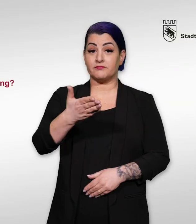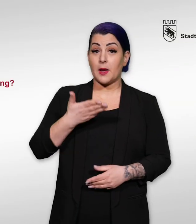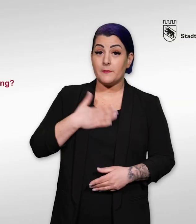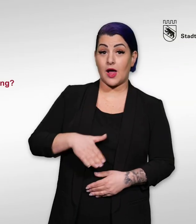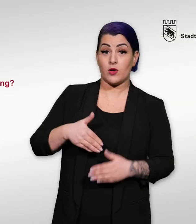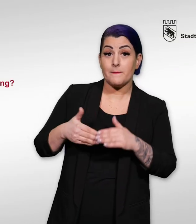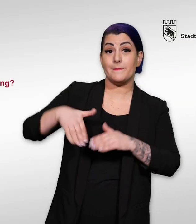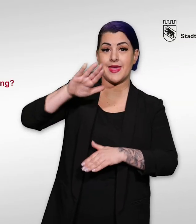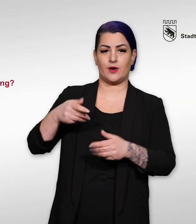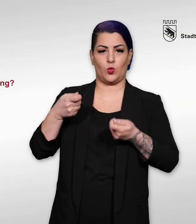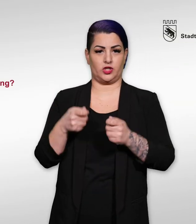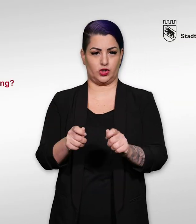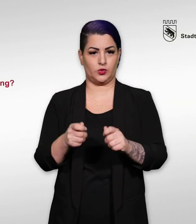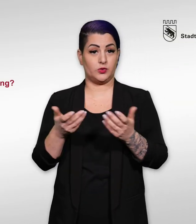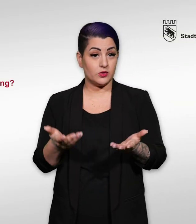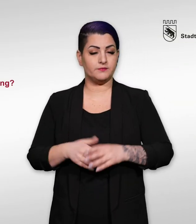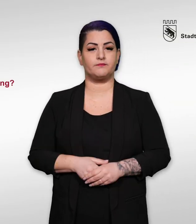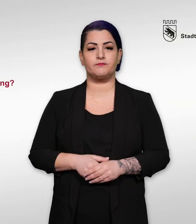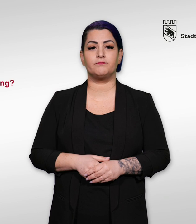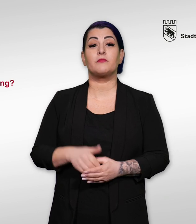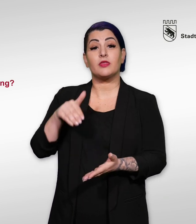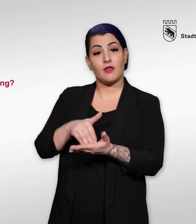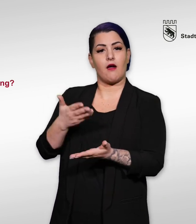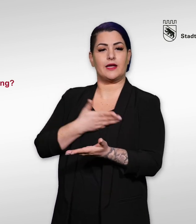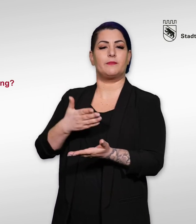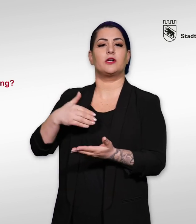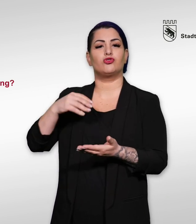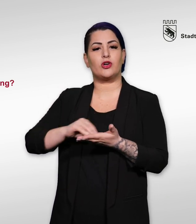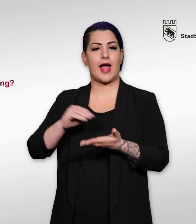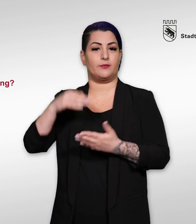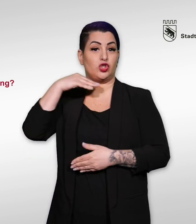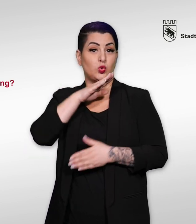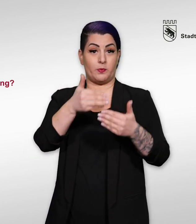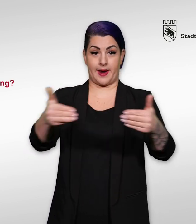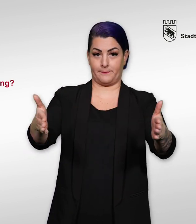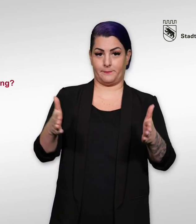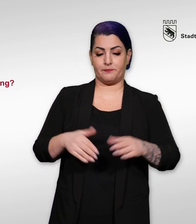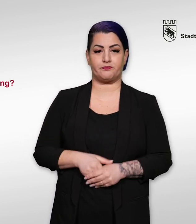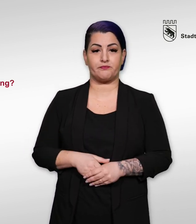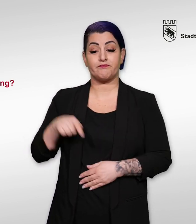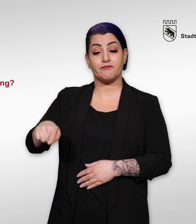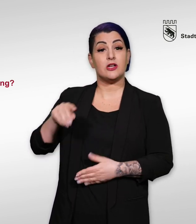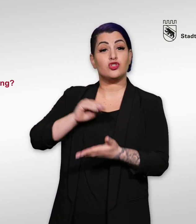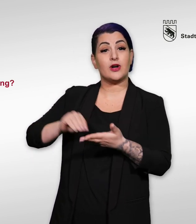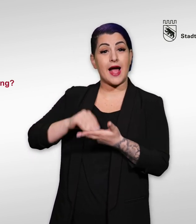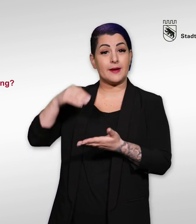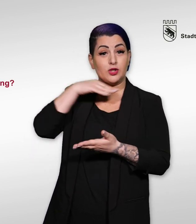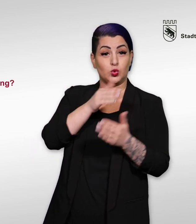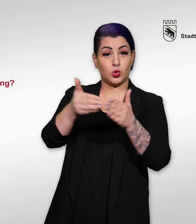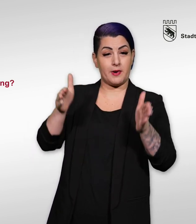Benötigen Sie mehr Unterstützung? Es gibt eine Schreibstube. In der Schreibstube helfen